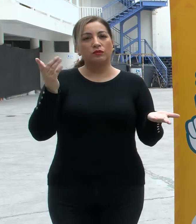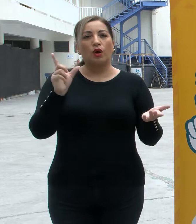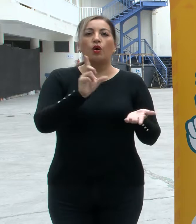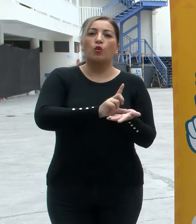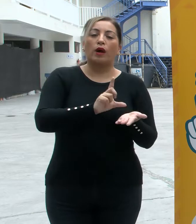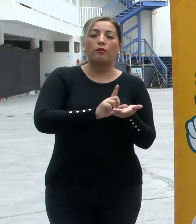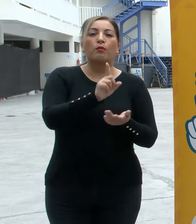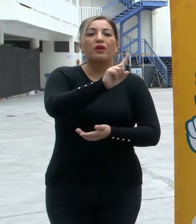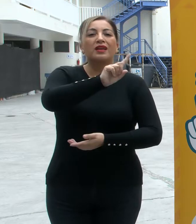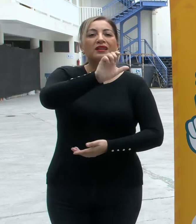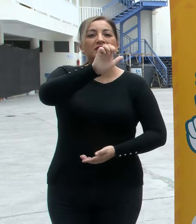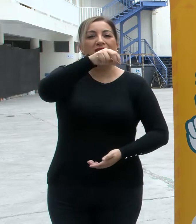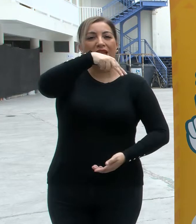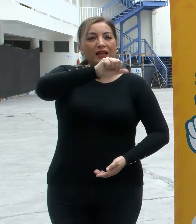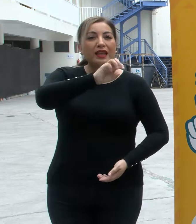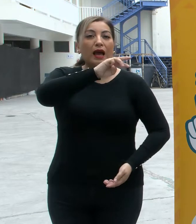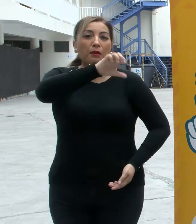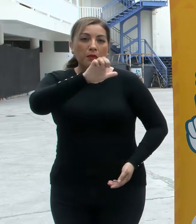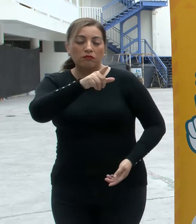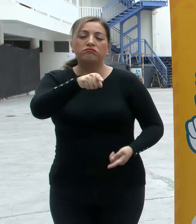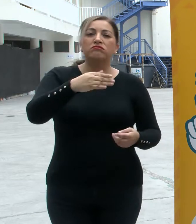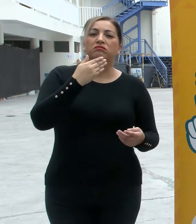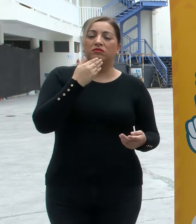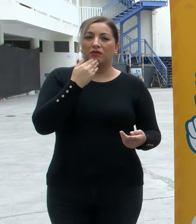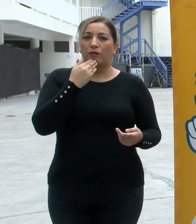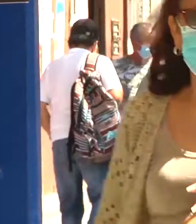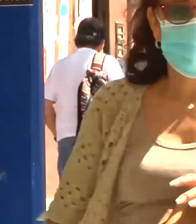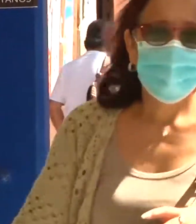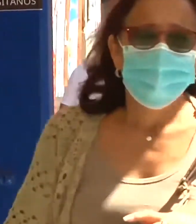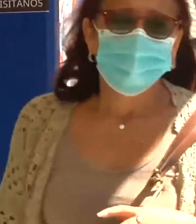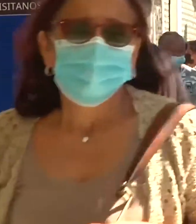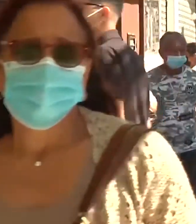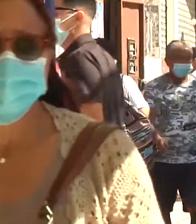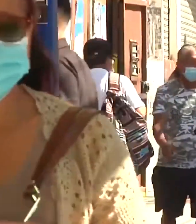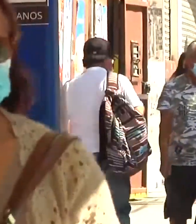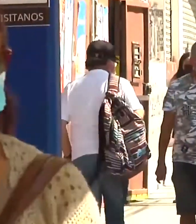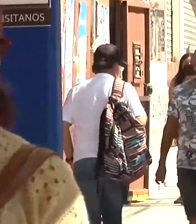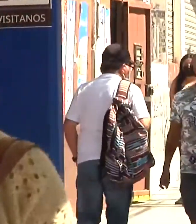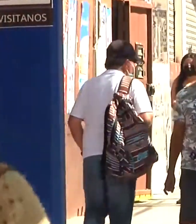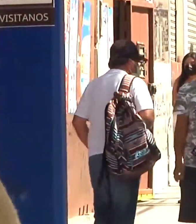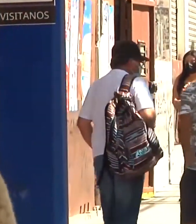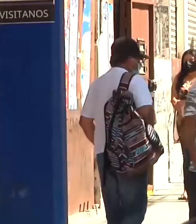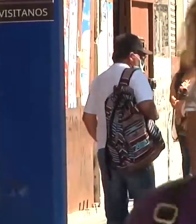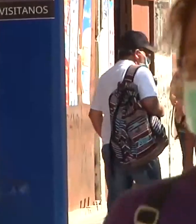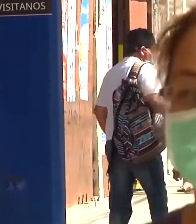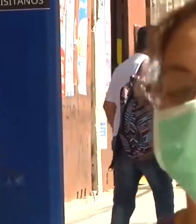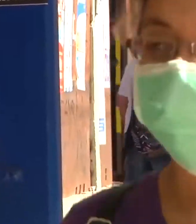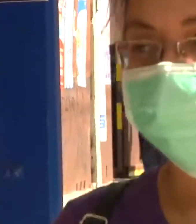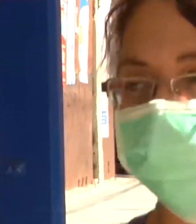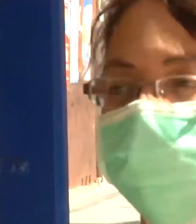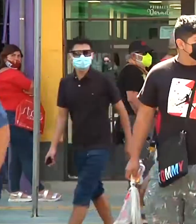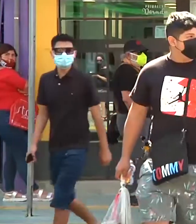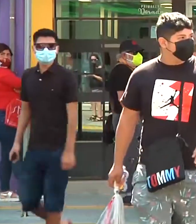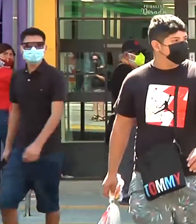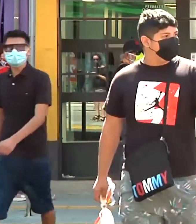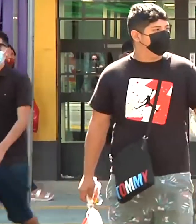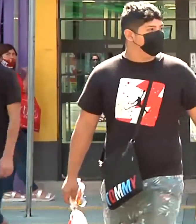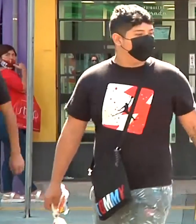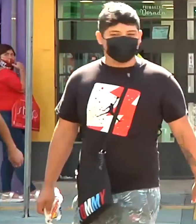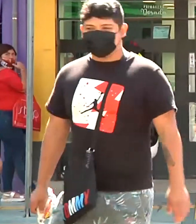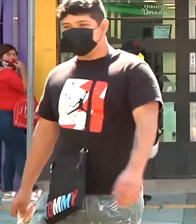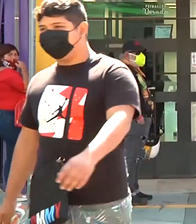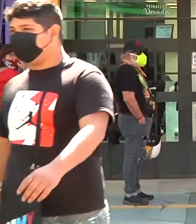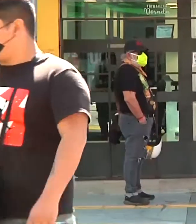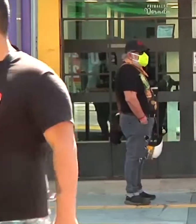Sename, pero que además pudieran tener alguna comorbilidad. Un especial llamado realizó la autoridad a quienes no